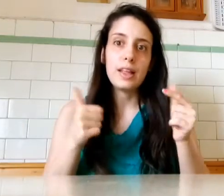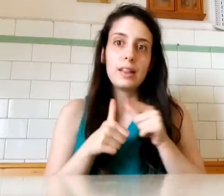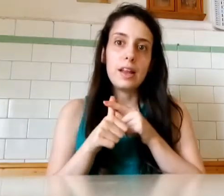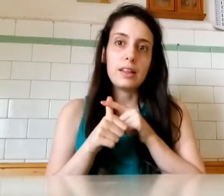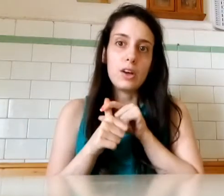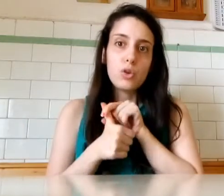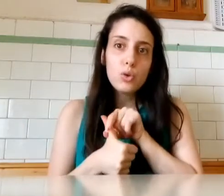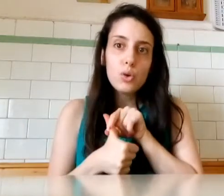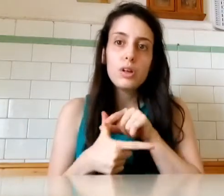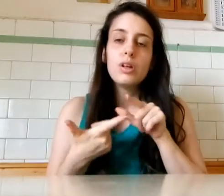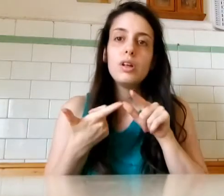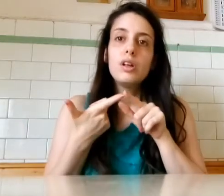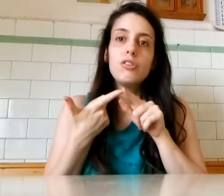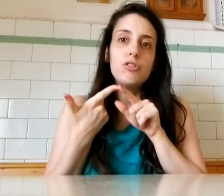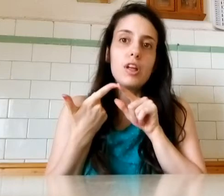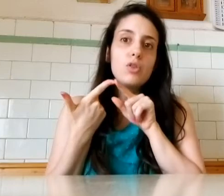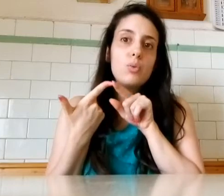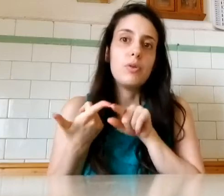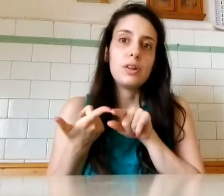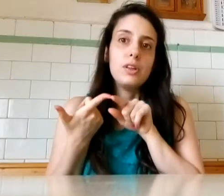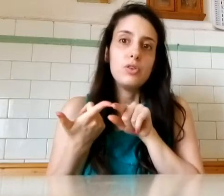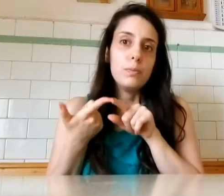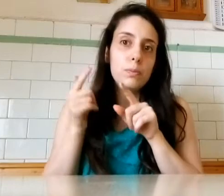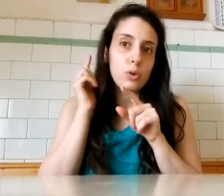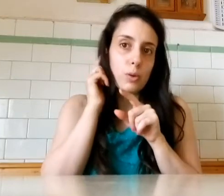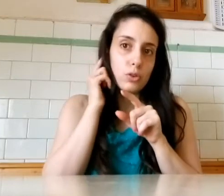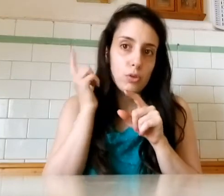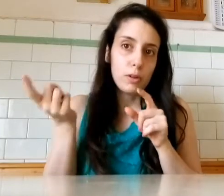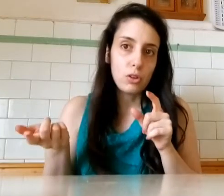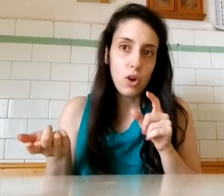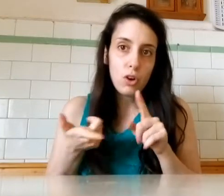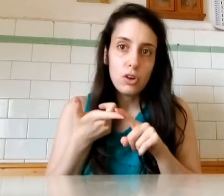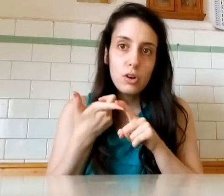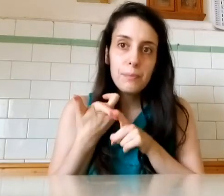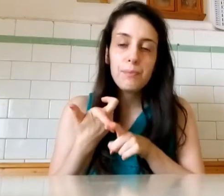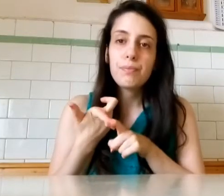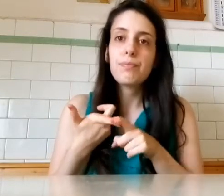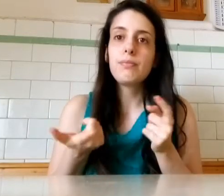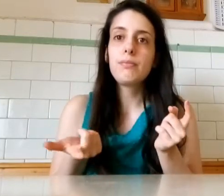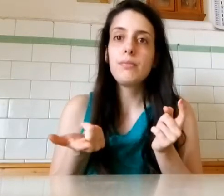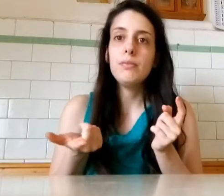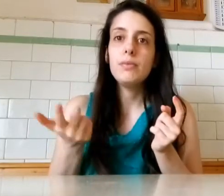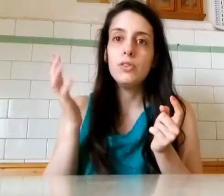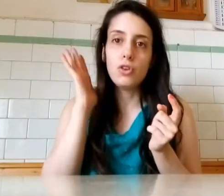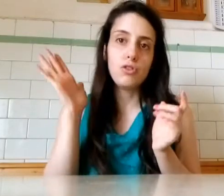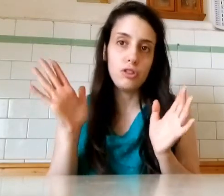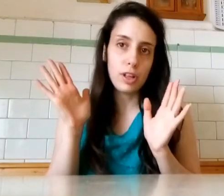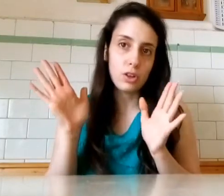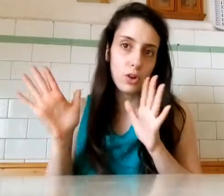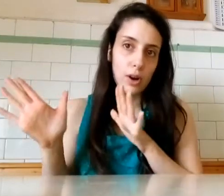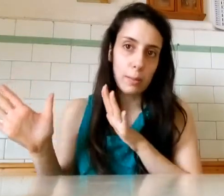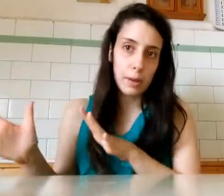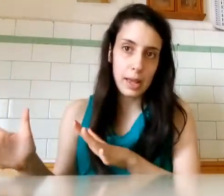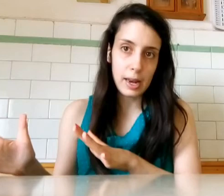testa la tengo su Ci sento un pochettino Di tura Quando ci ho messo l'olio Non ci sento ancora bene